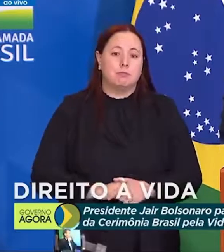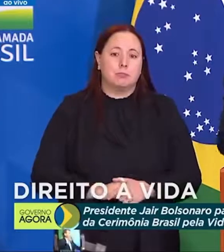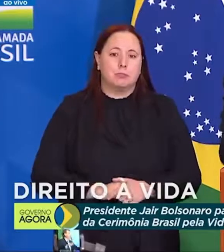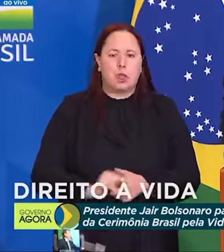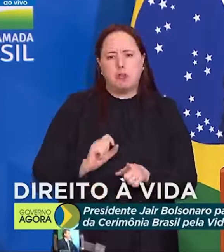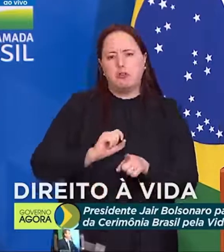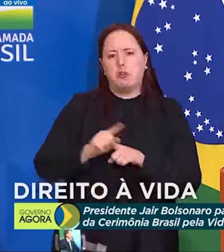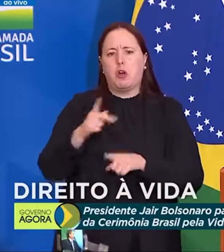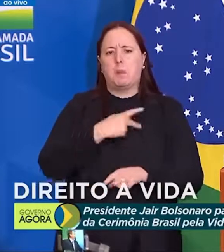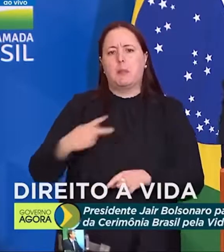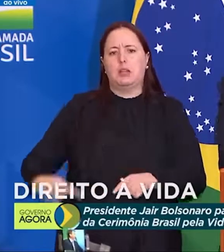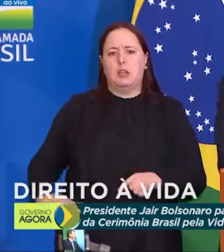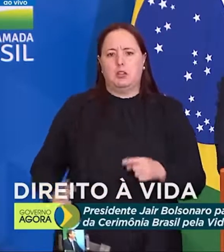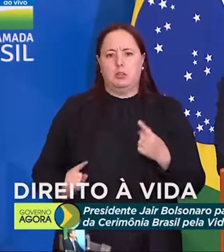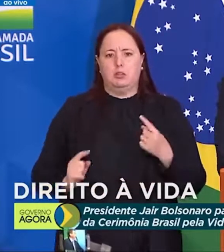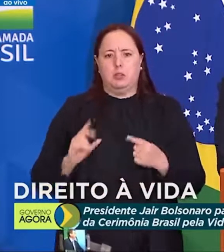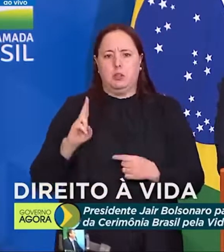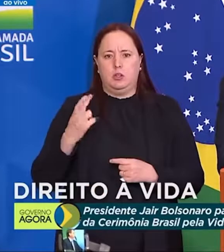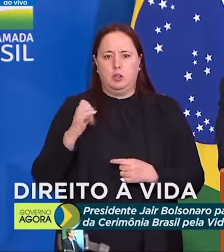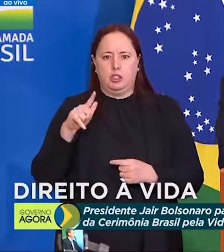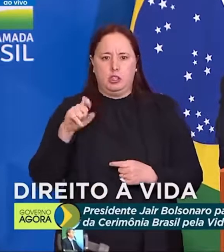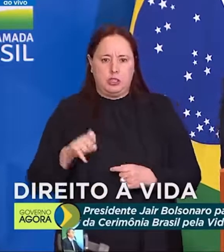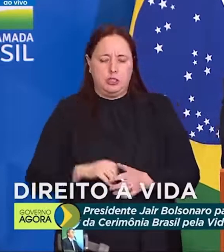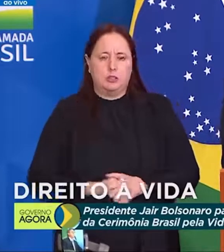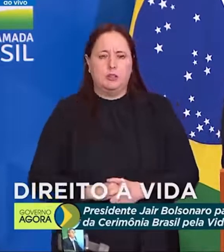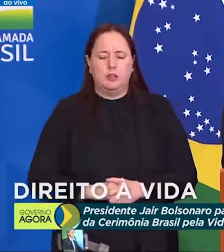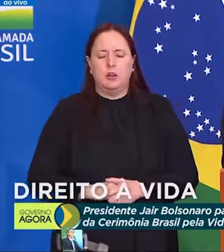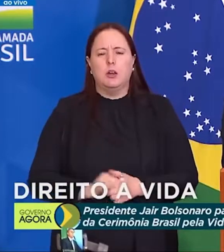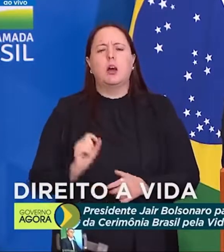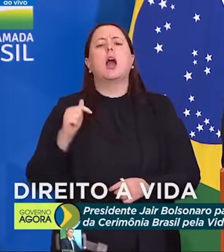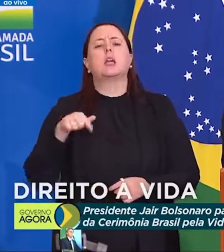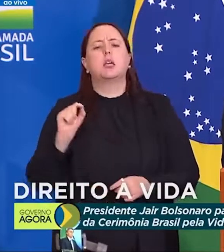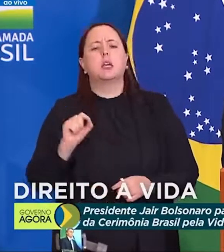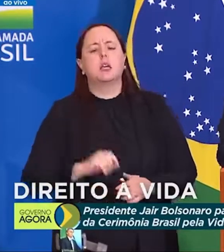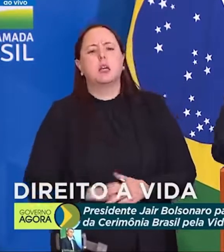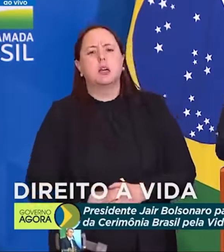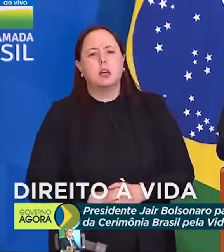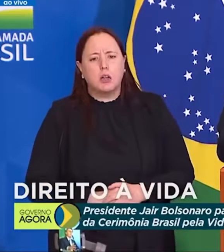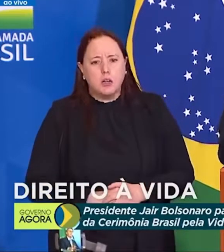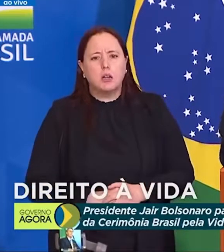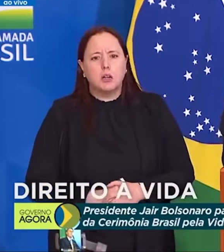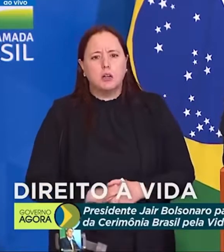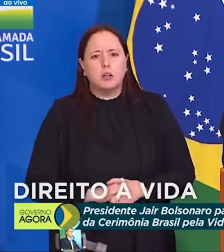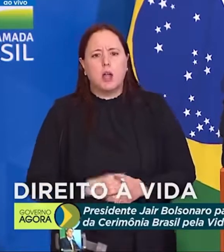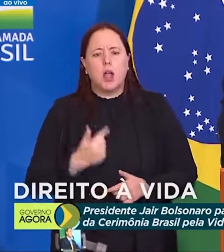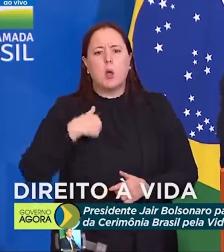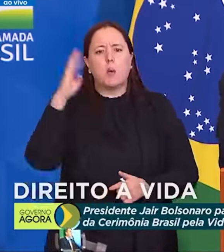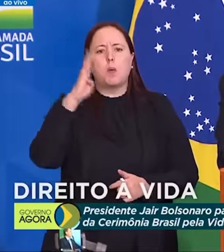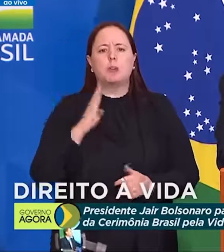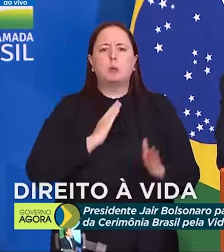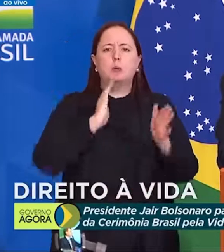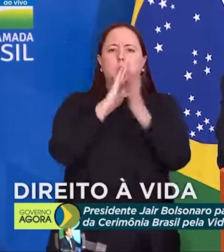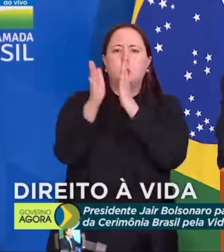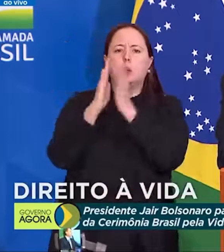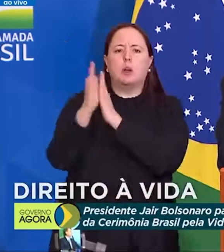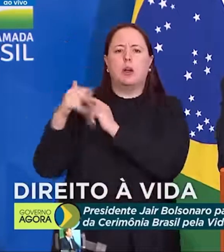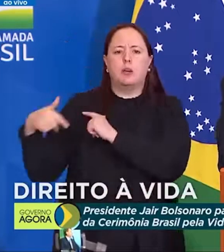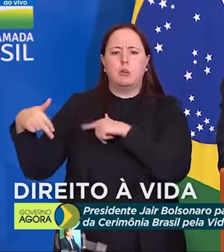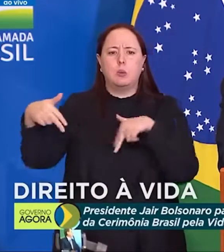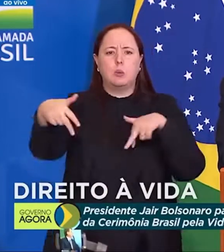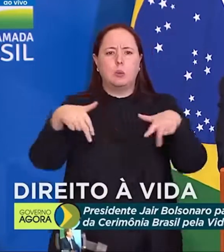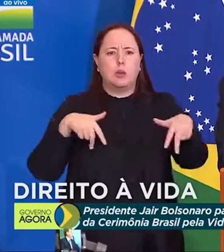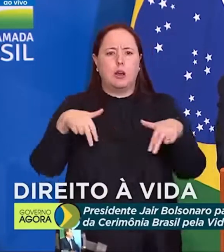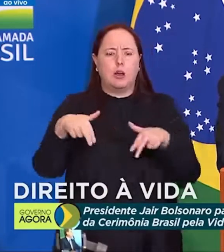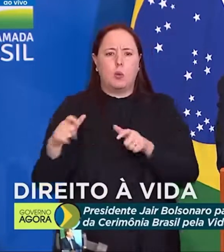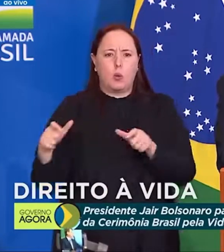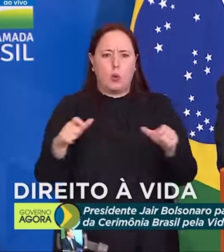fora presente do Chile. Aí aqui, as andanças minhas pelo Brasil, não é no local onde eu vou,